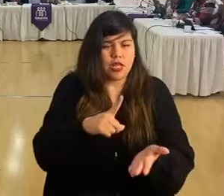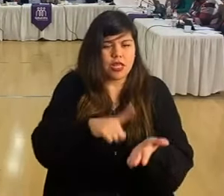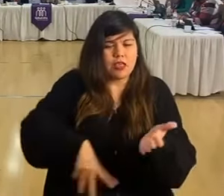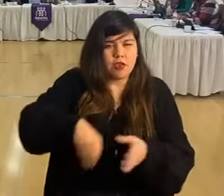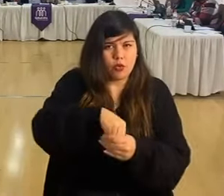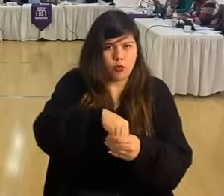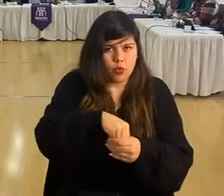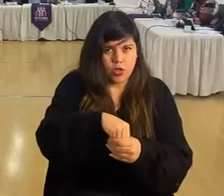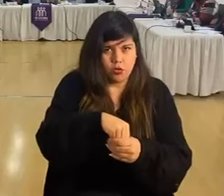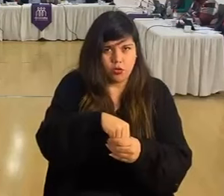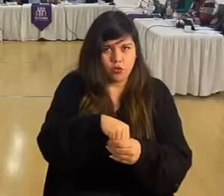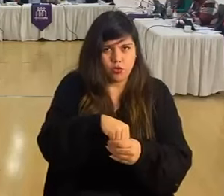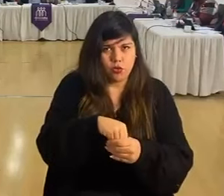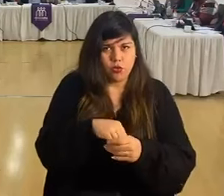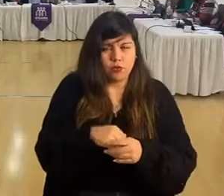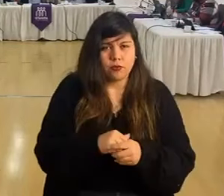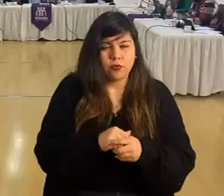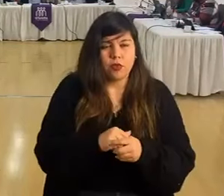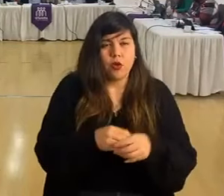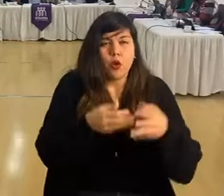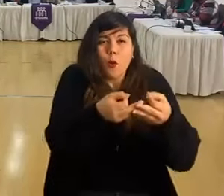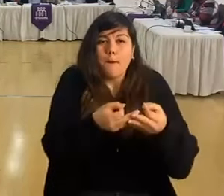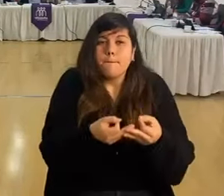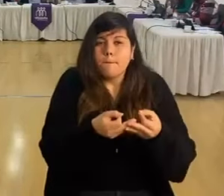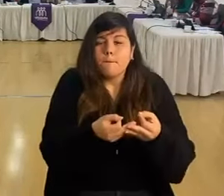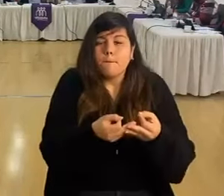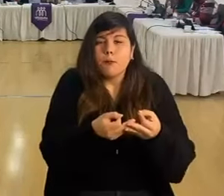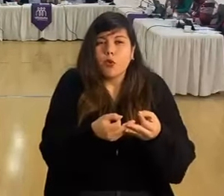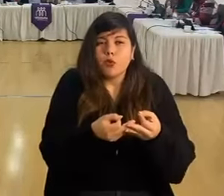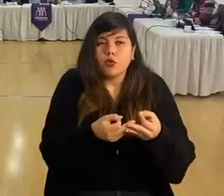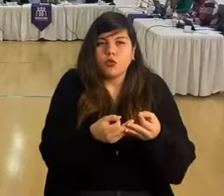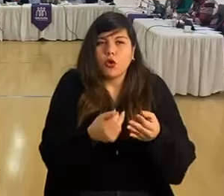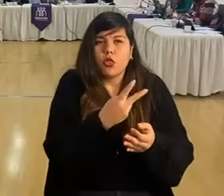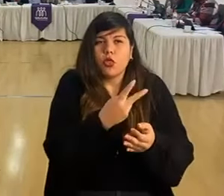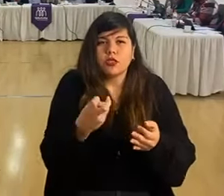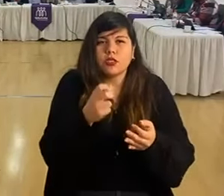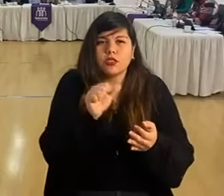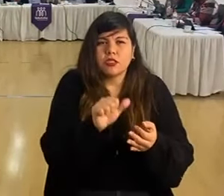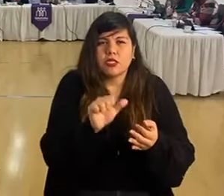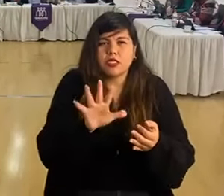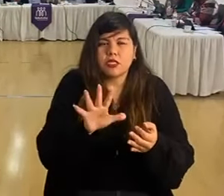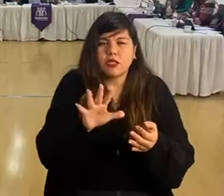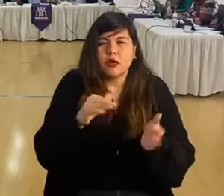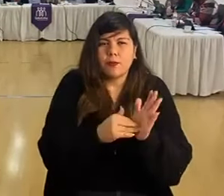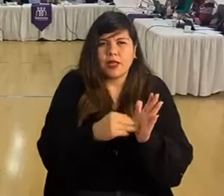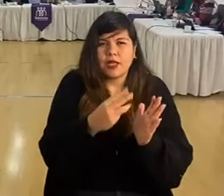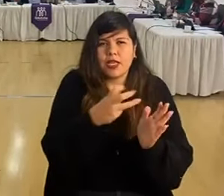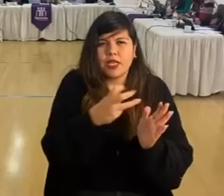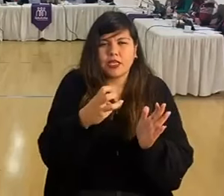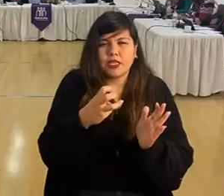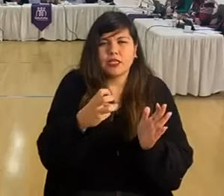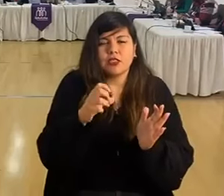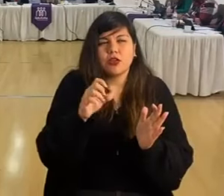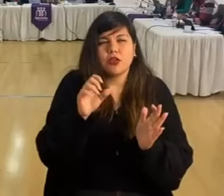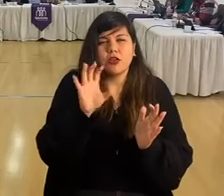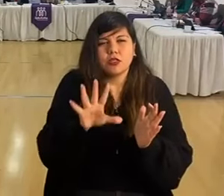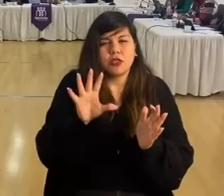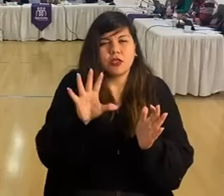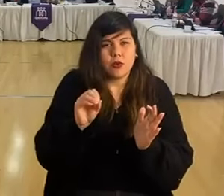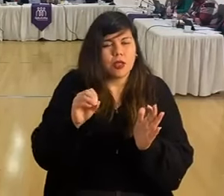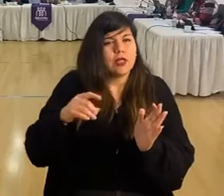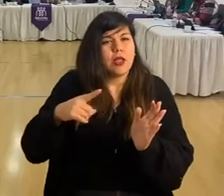incluido monto ofertado 265.537 pesos y va incluido.